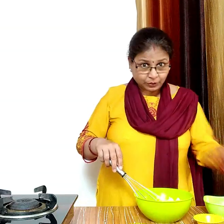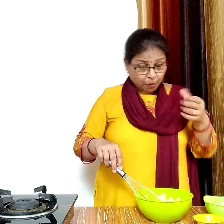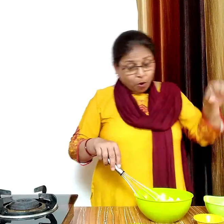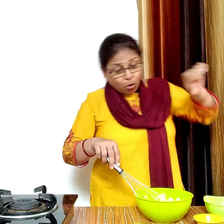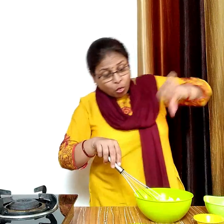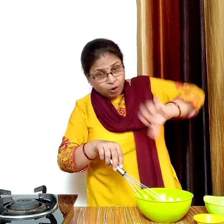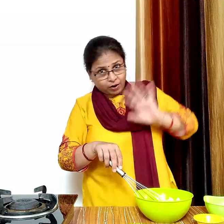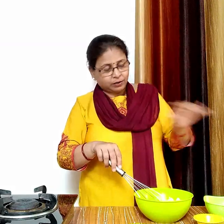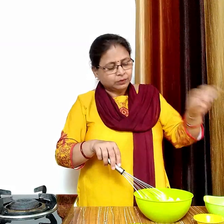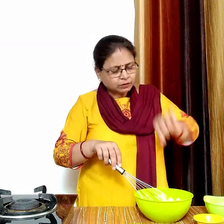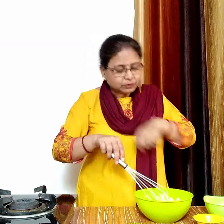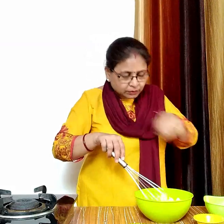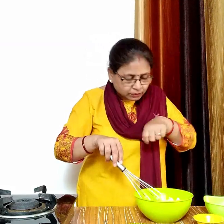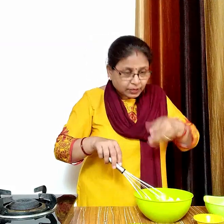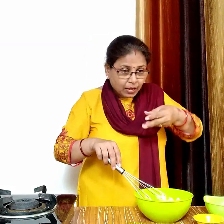हम पानी थोड़ा थोड़ा घर कर ही डालेंगे